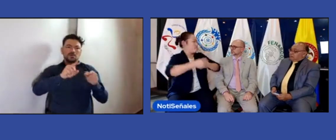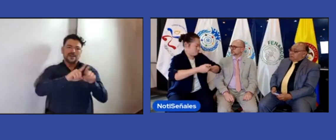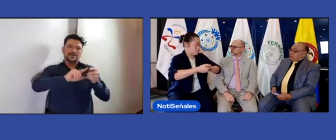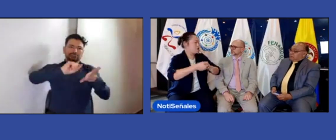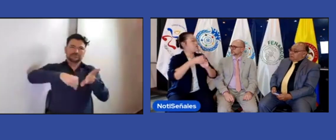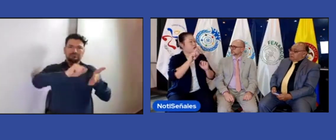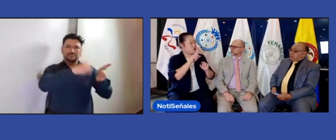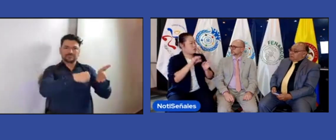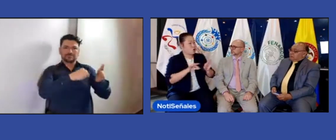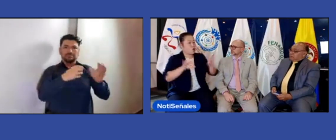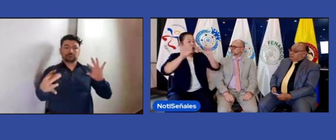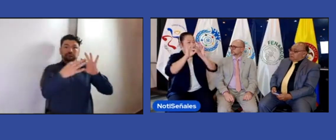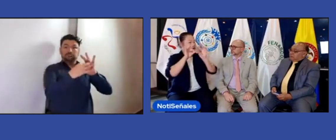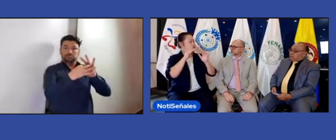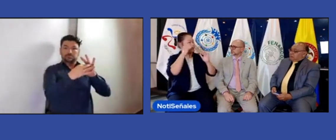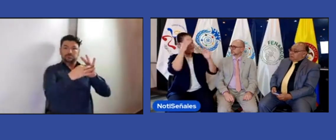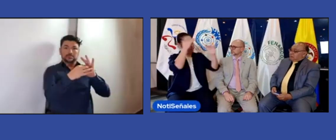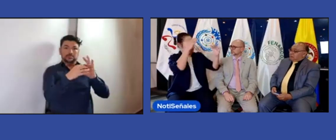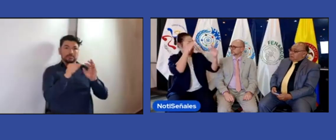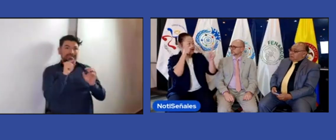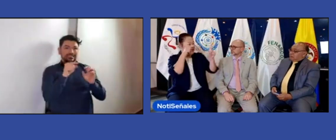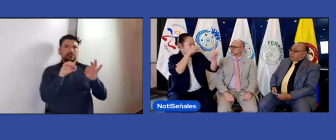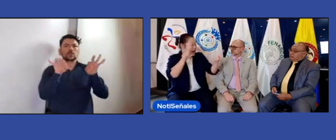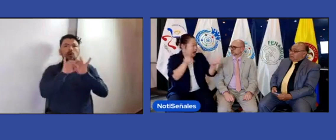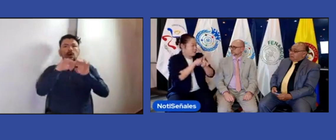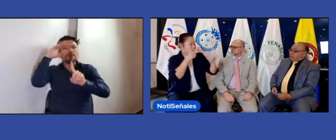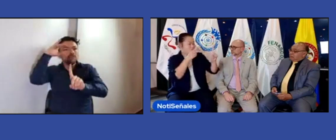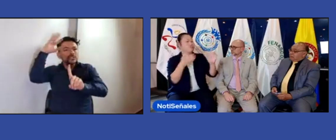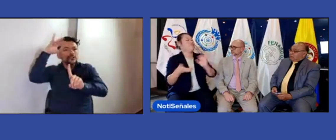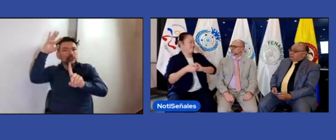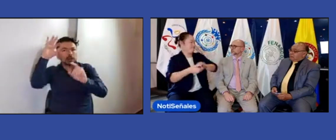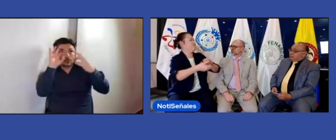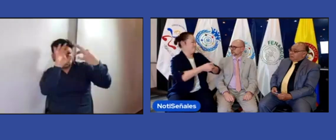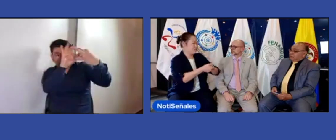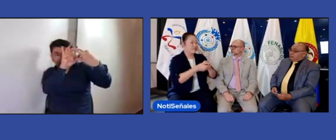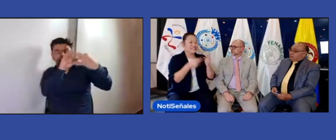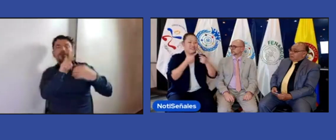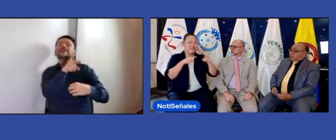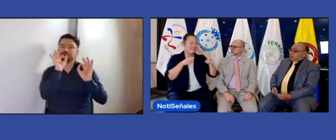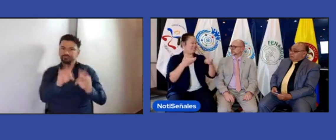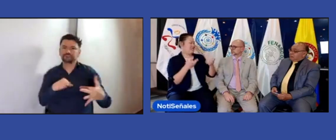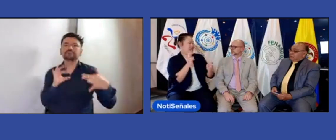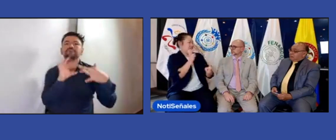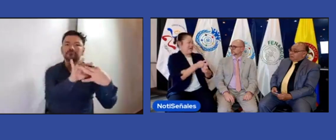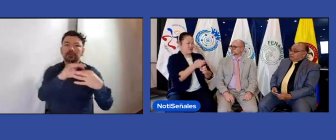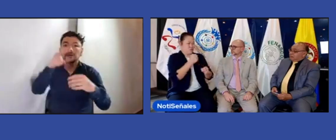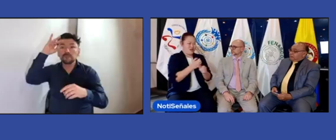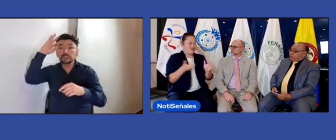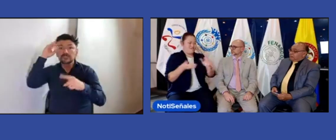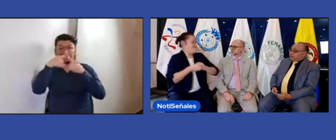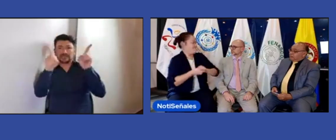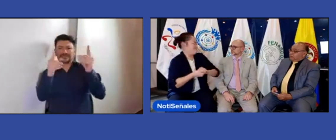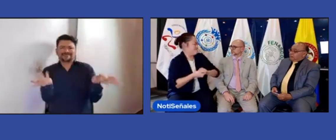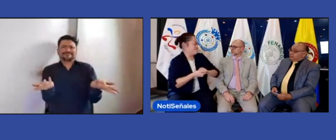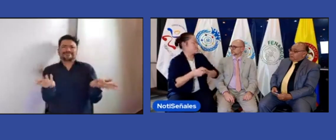tratados que ha firmado la ONU y buscamos esa misma filosofía, pero siempre trabajando de manera